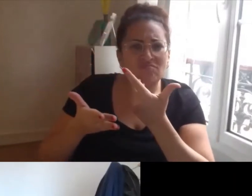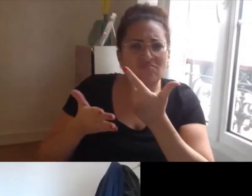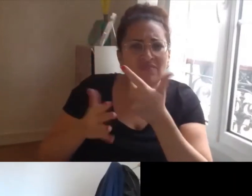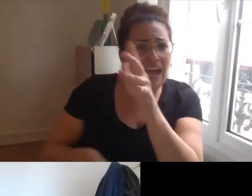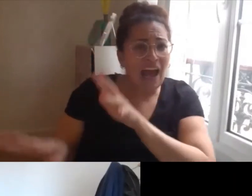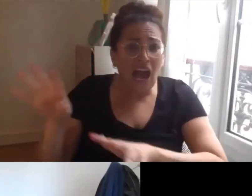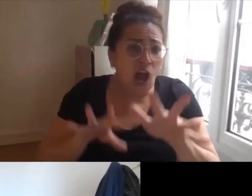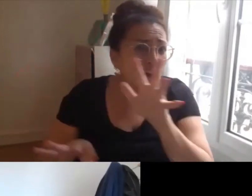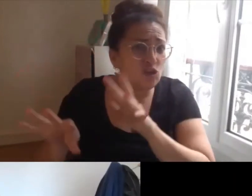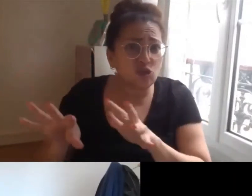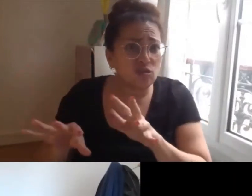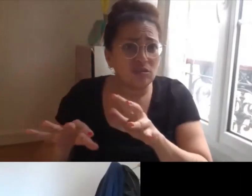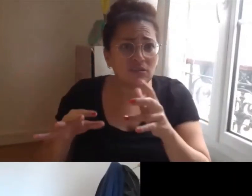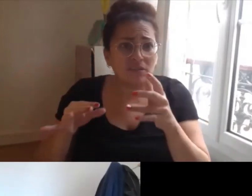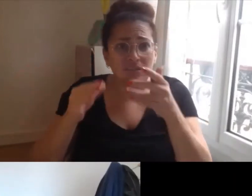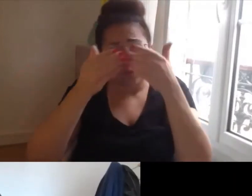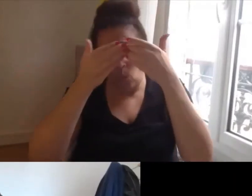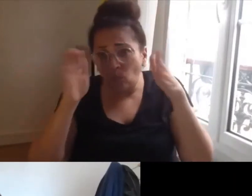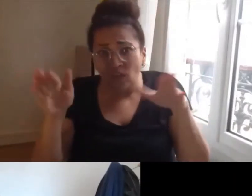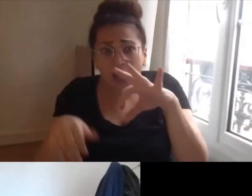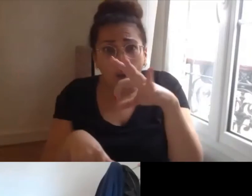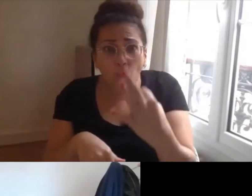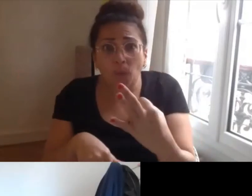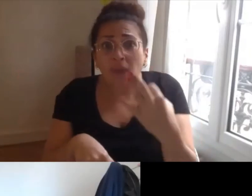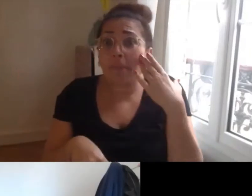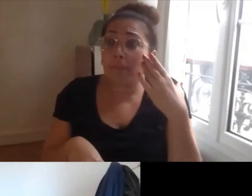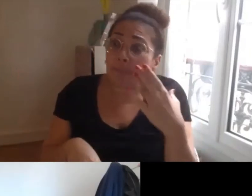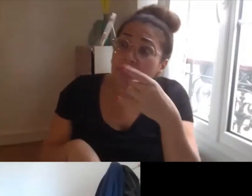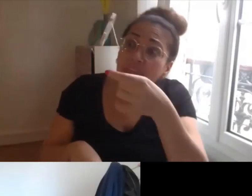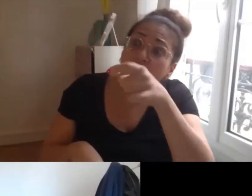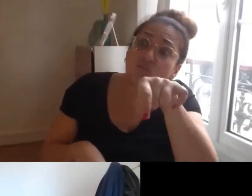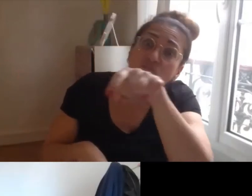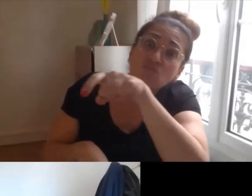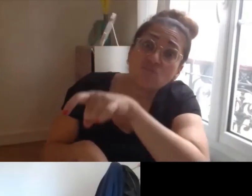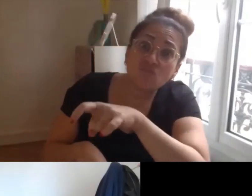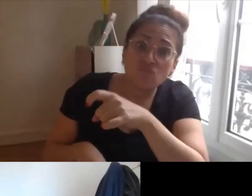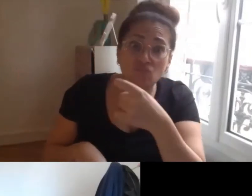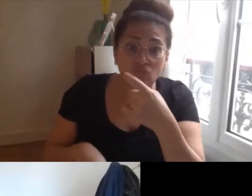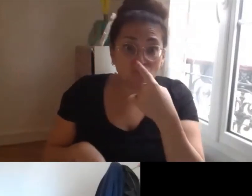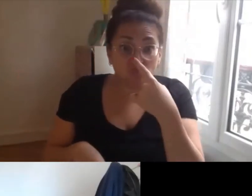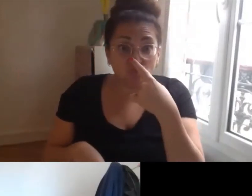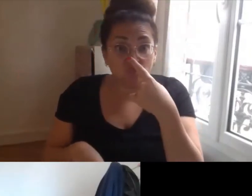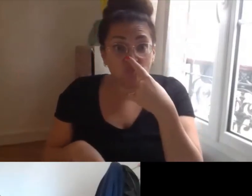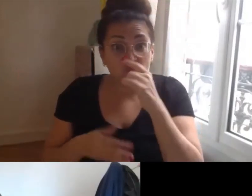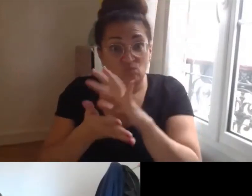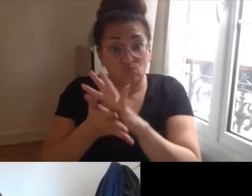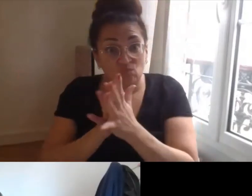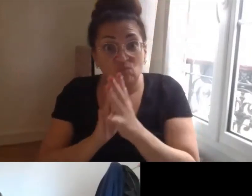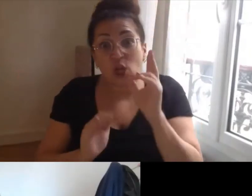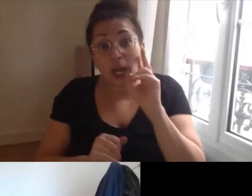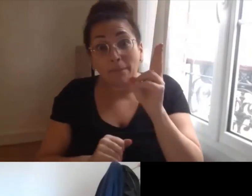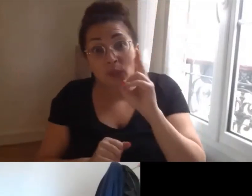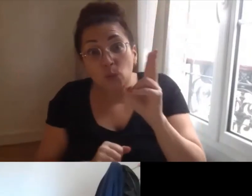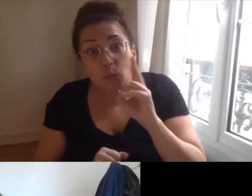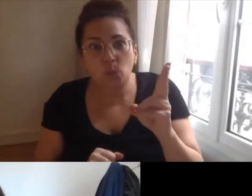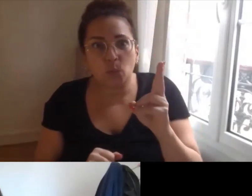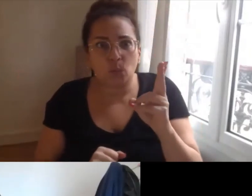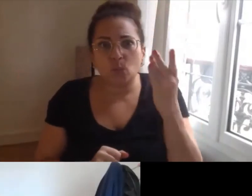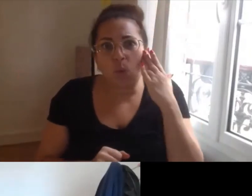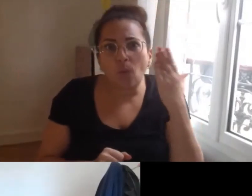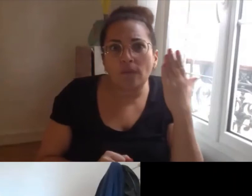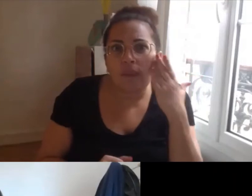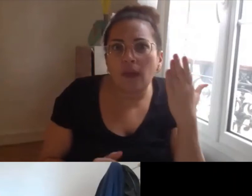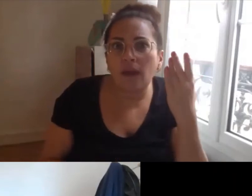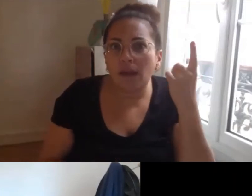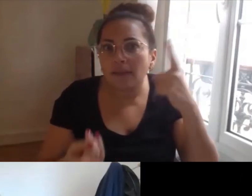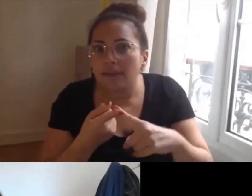ouverte à des échanges avec d'autres avec d'autres acteurs associatifs d'autres partenaires après il